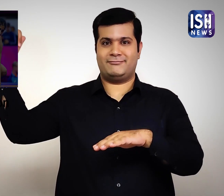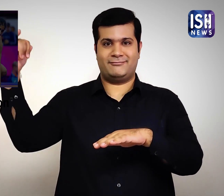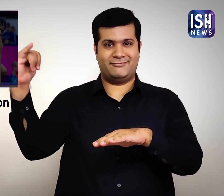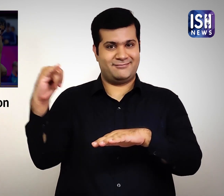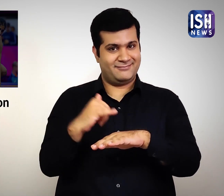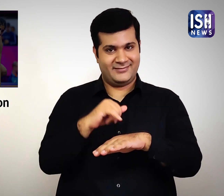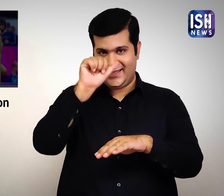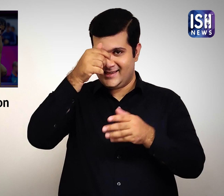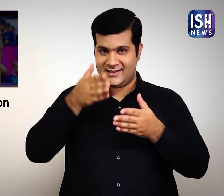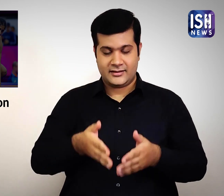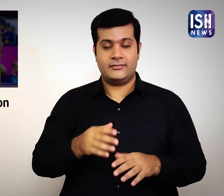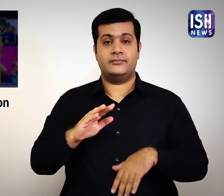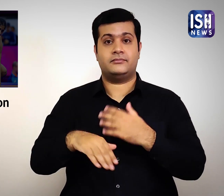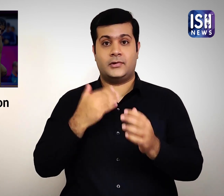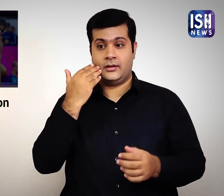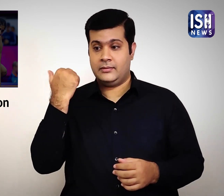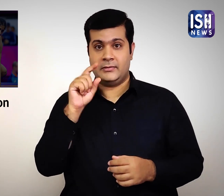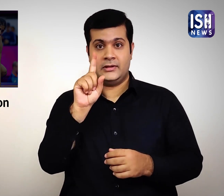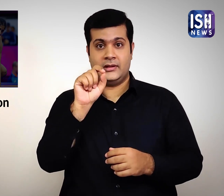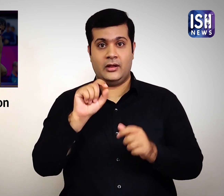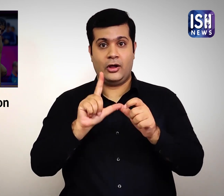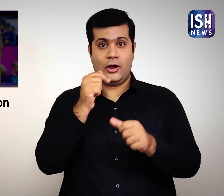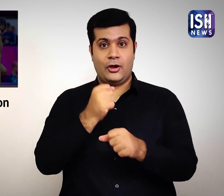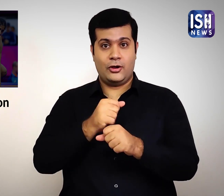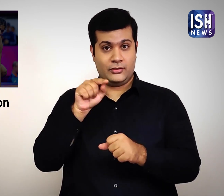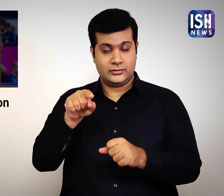के बाद 10 अगस्त को अस्थाई रूप से निलंबित कर दिया